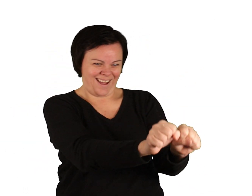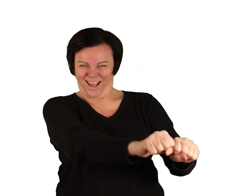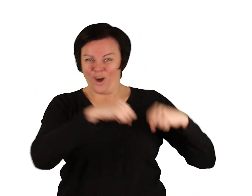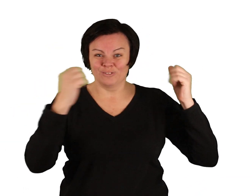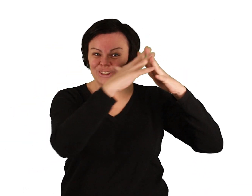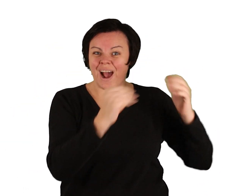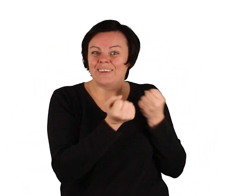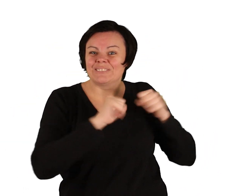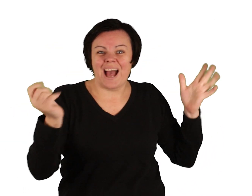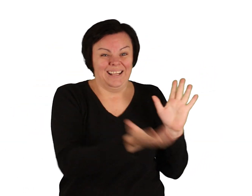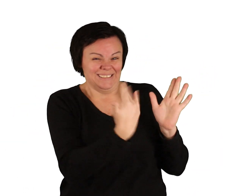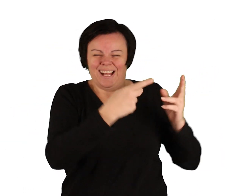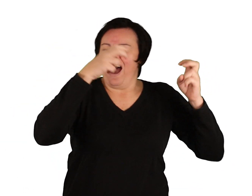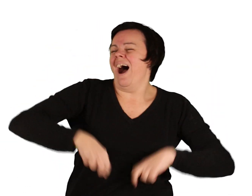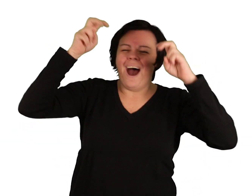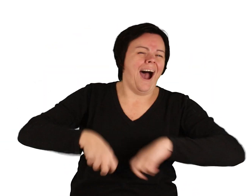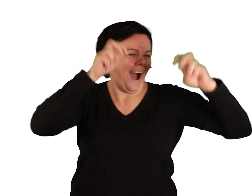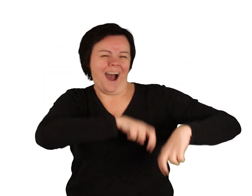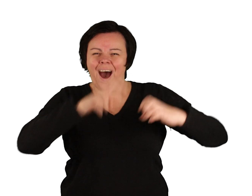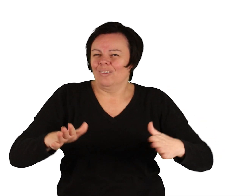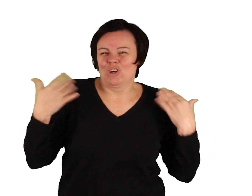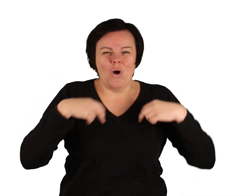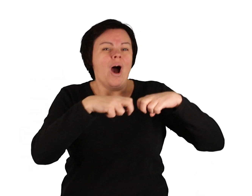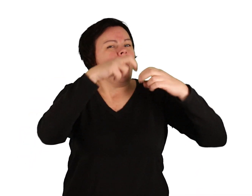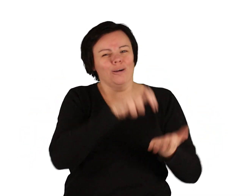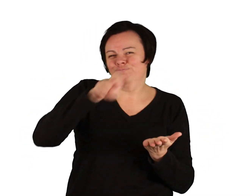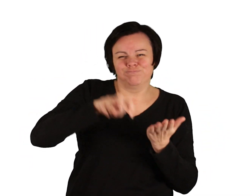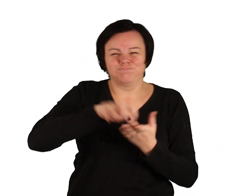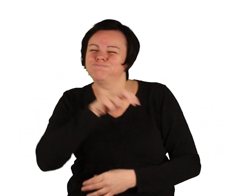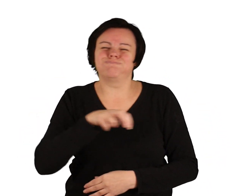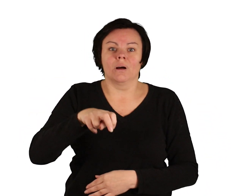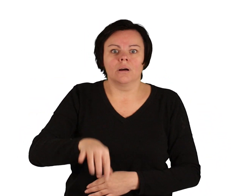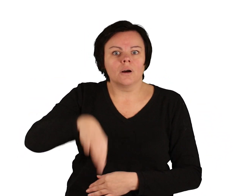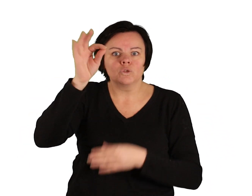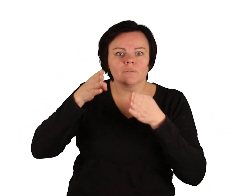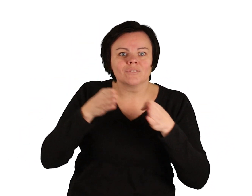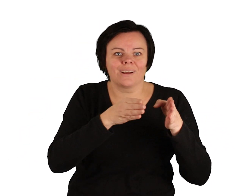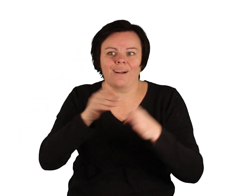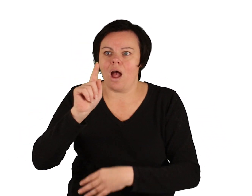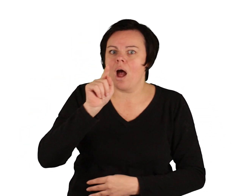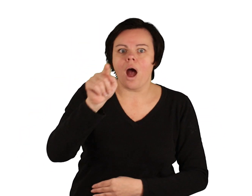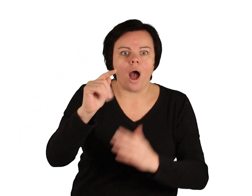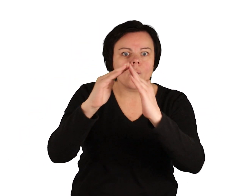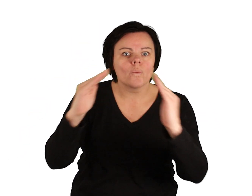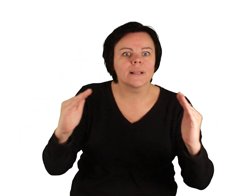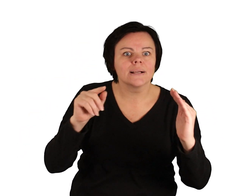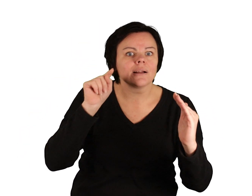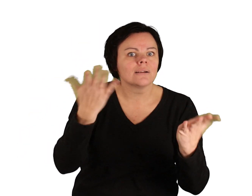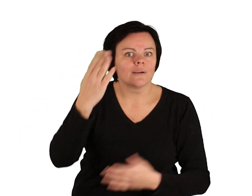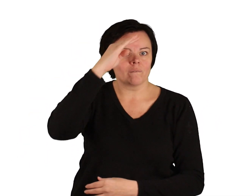Bald fanden sie den Weg zurück zur Hütte des Vaters. Wie groß war da der Jubel! Der Vater hatte lange um seine